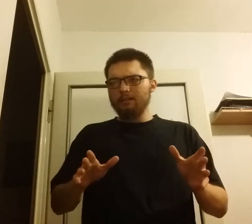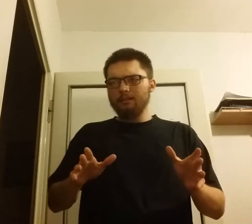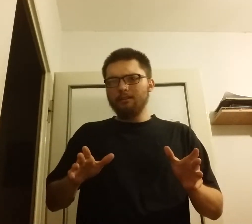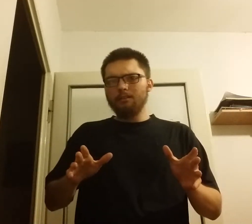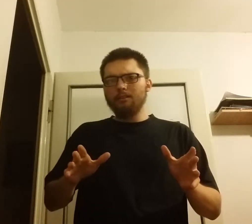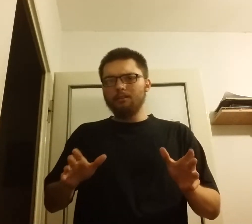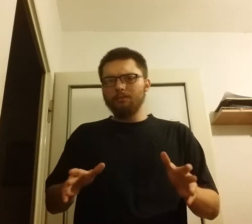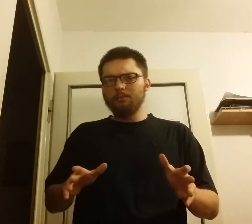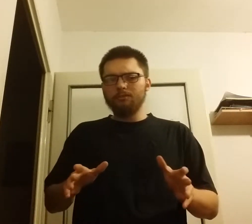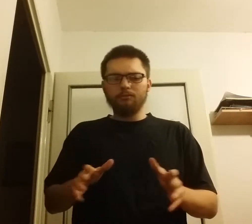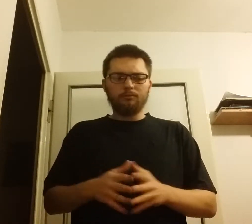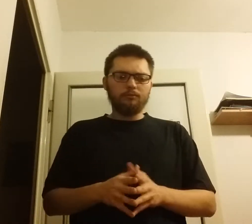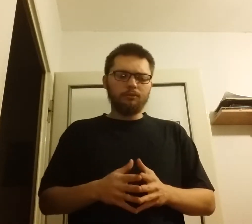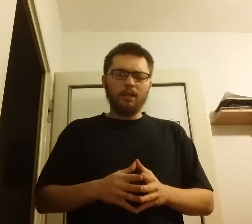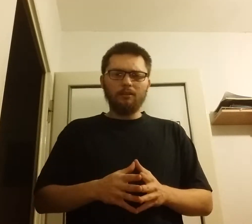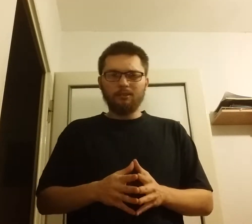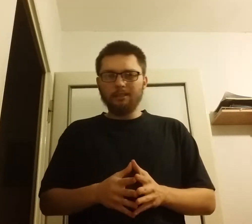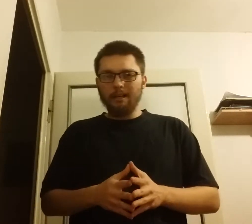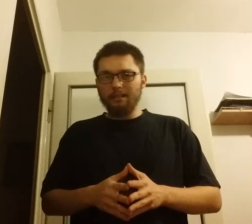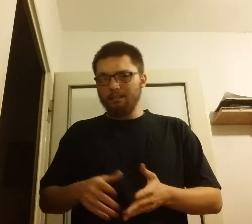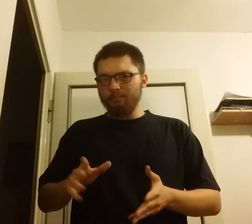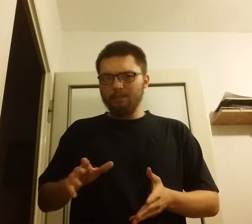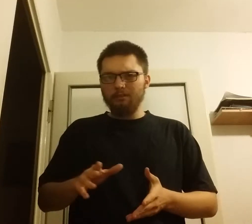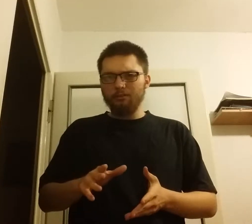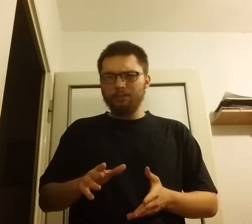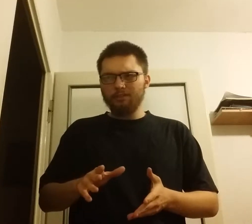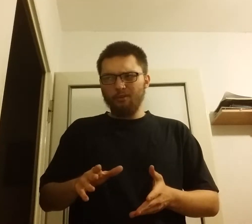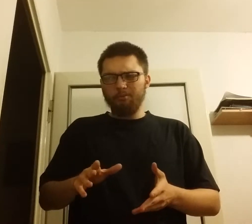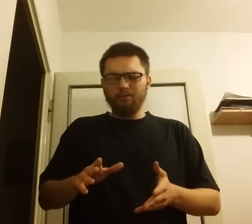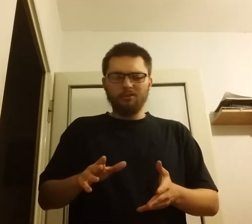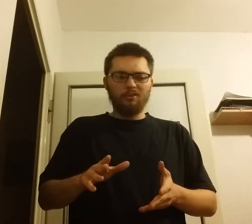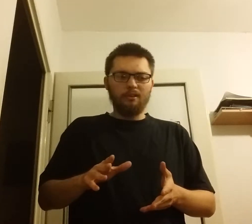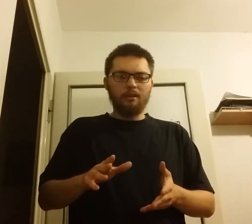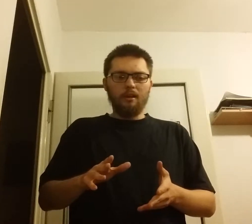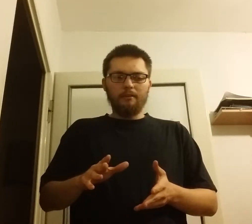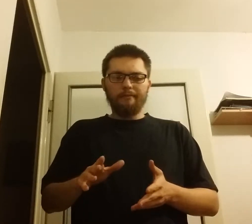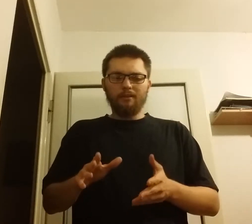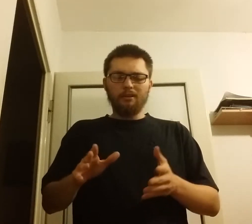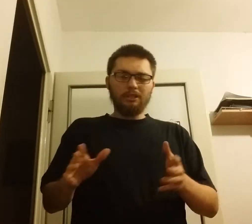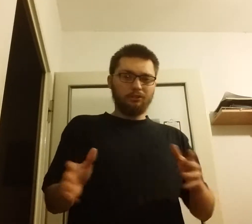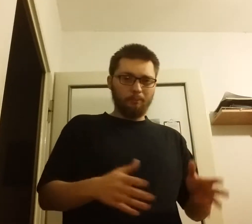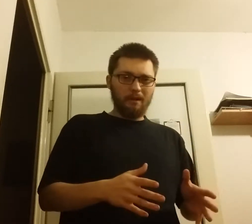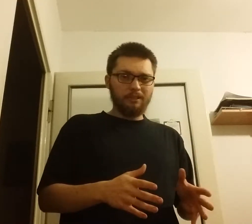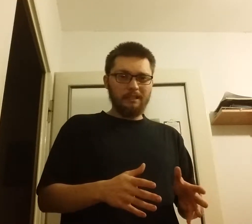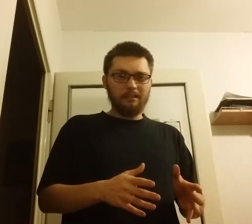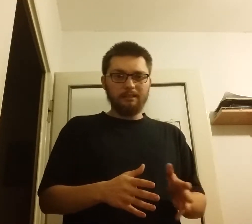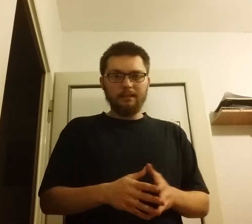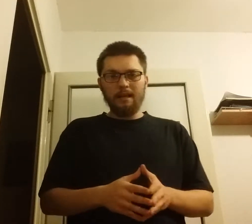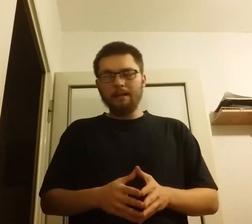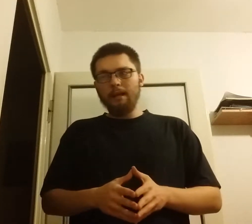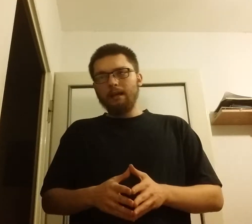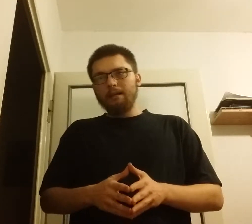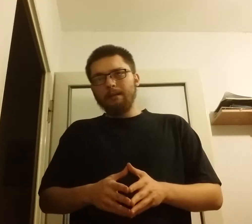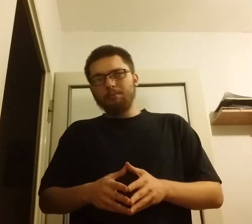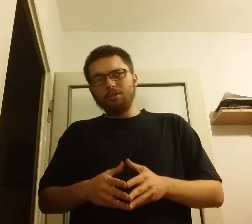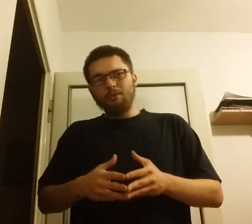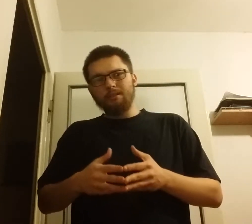dzień odzyskania niepodległości jest obchodzony w zupełnie innych dniach, na przykład